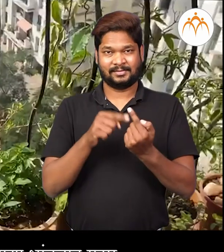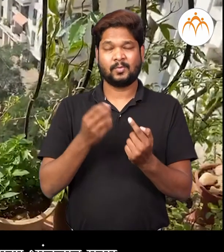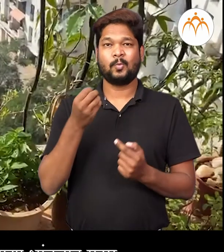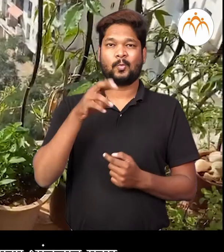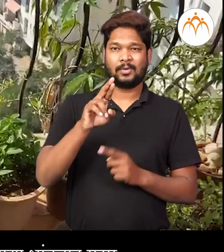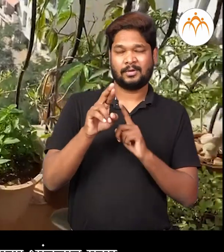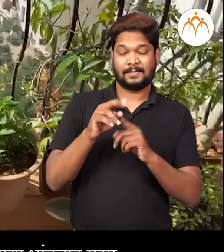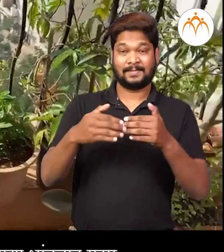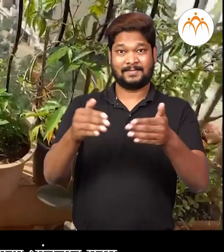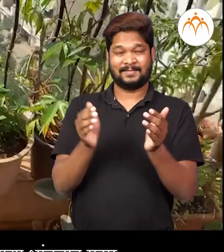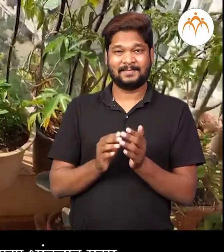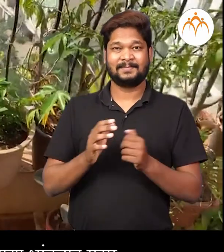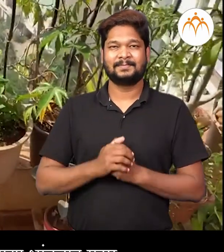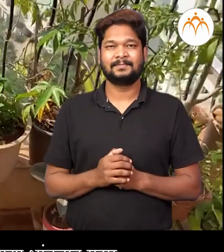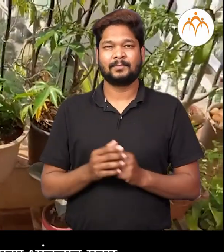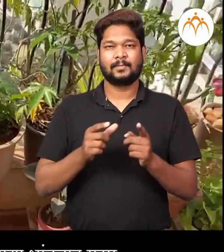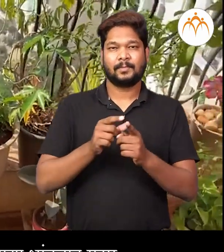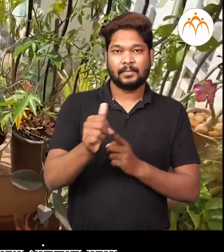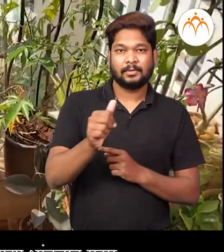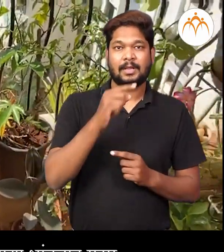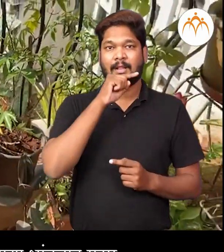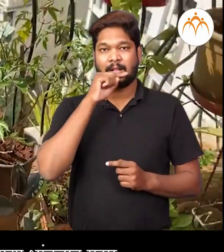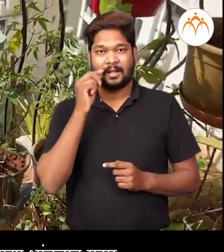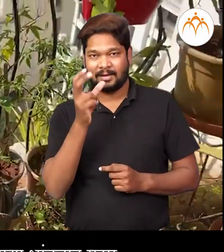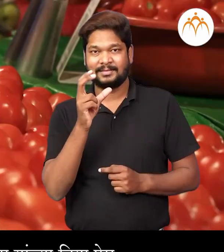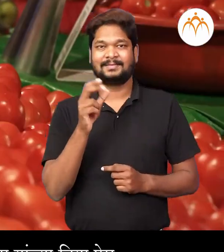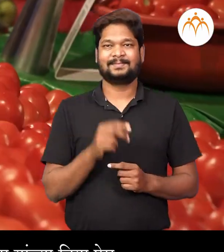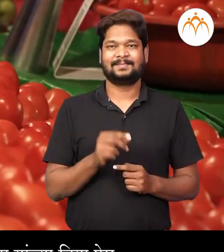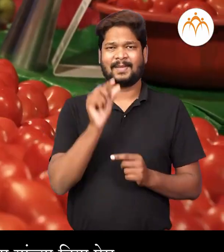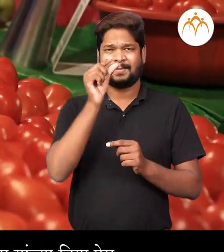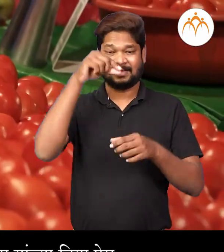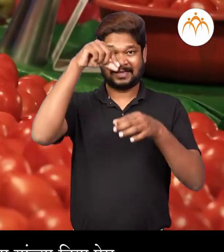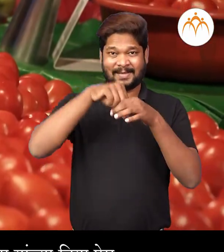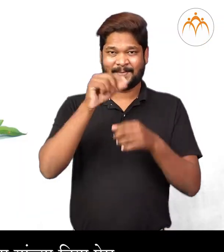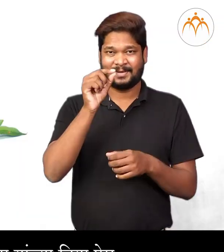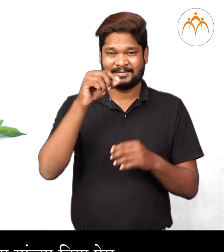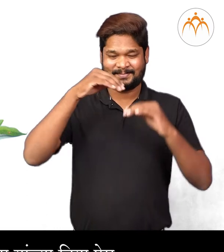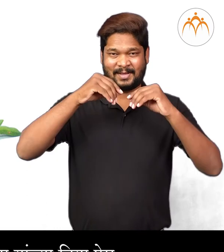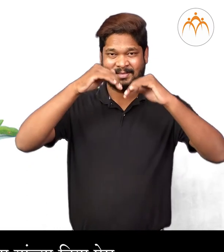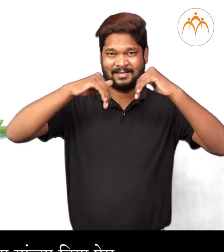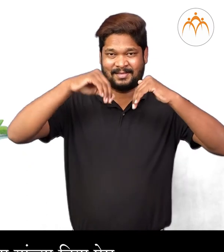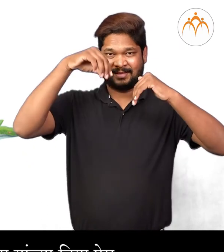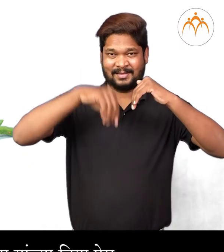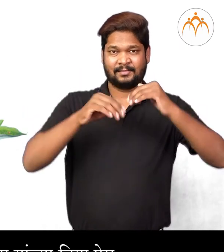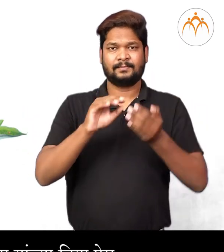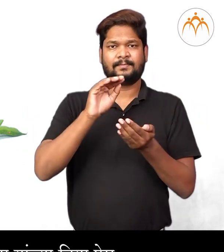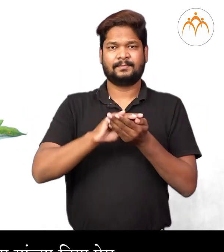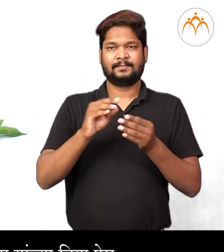तुम्हे बागेत किवा एखाद्या भांड्यात मटार किवा टोमेटो किवा घेवडा यांचा बिया पेरा